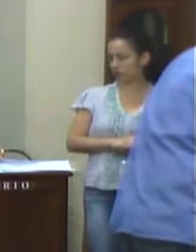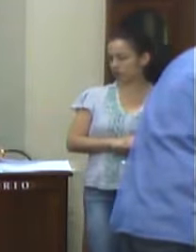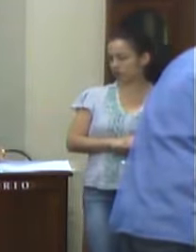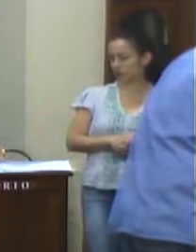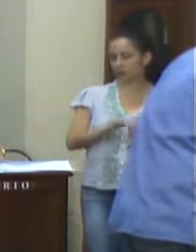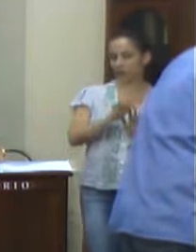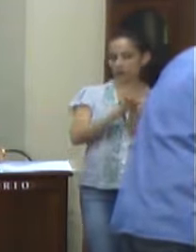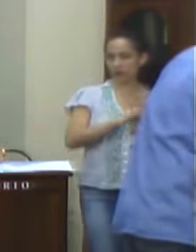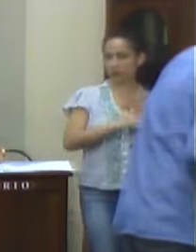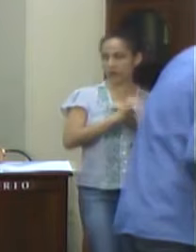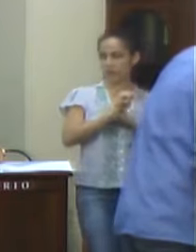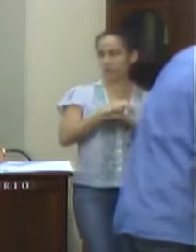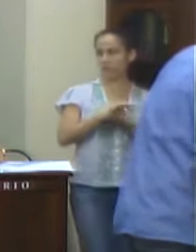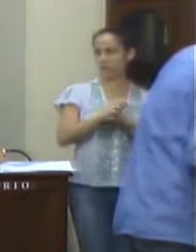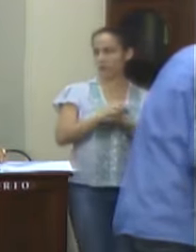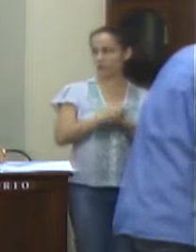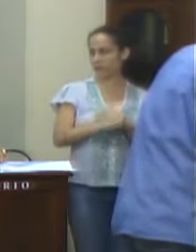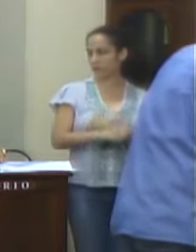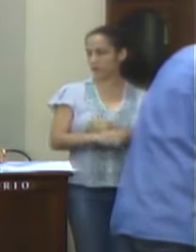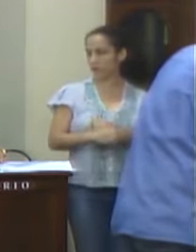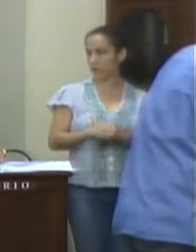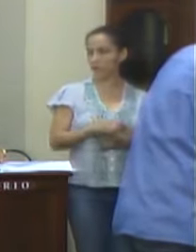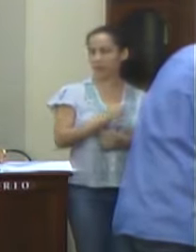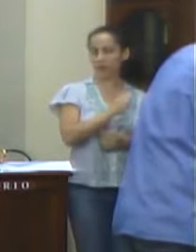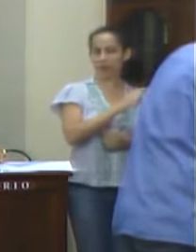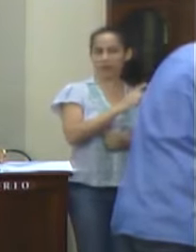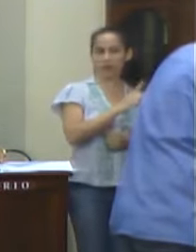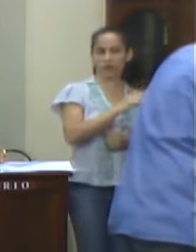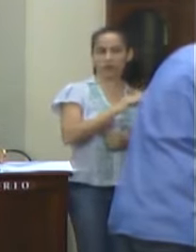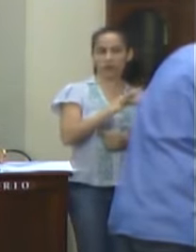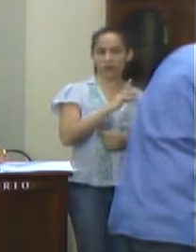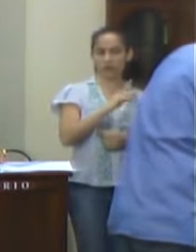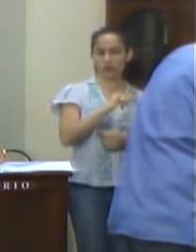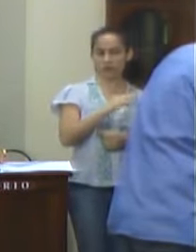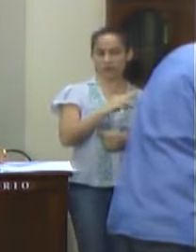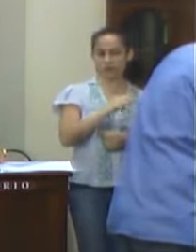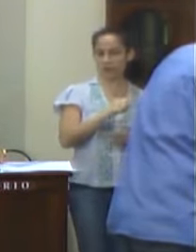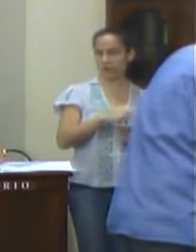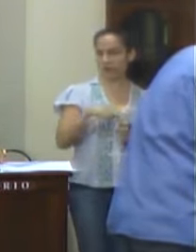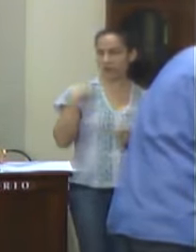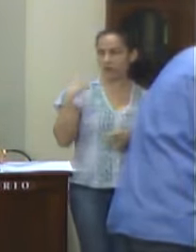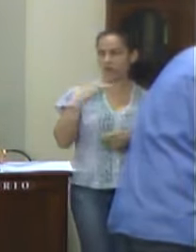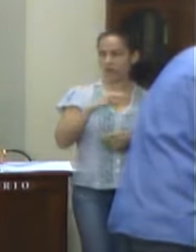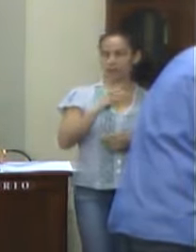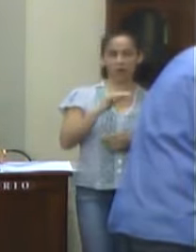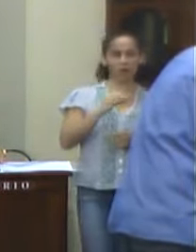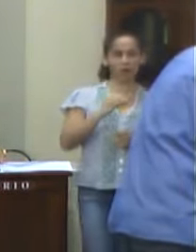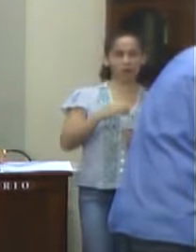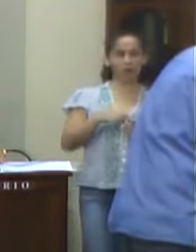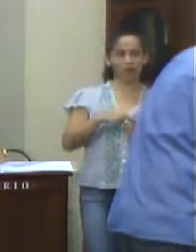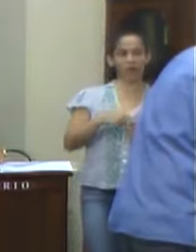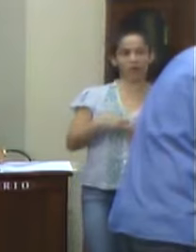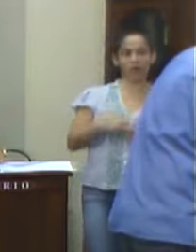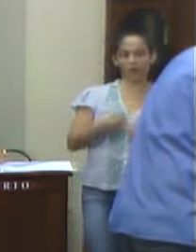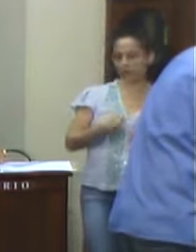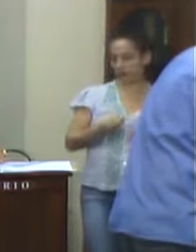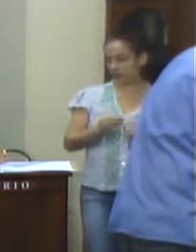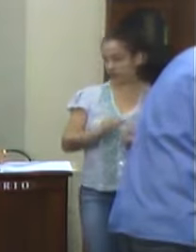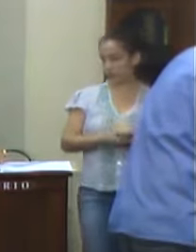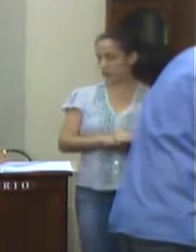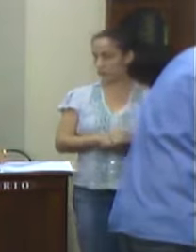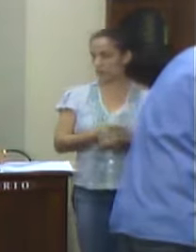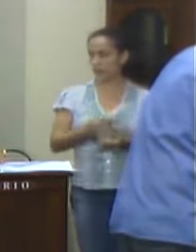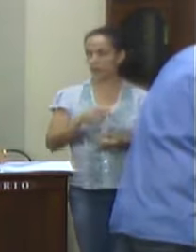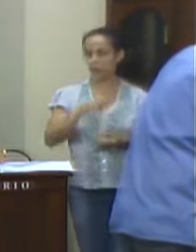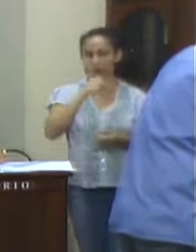Texto da emenda. Emenda aditiva. Autor. Vereador Marcos da Silva Marques. Emenda. Custeio do Hospital